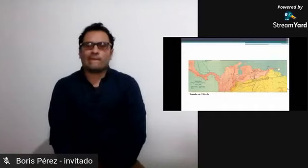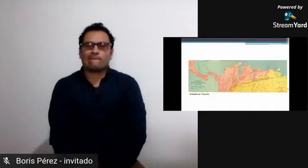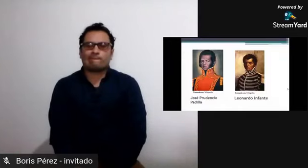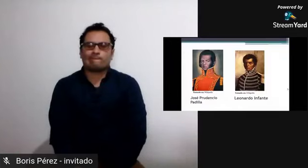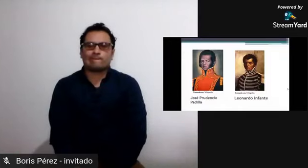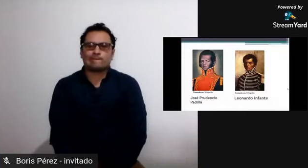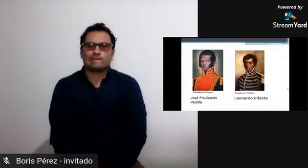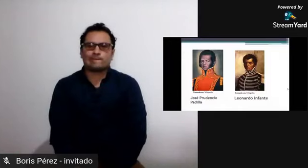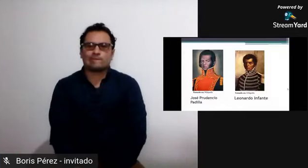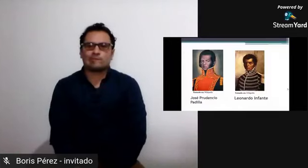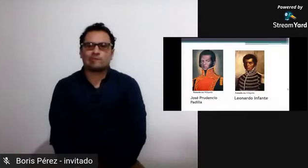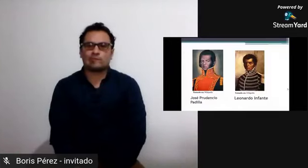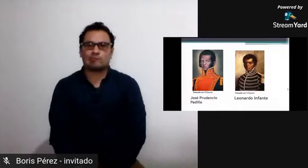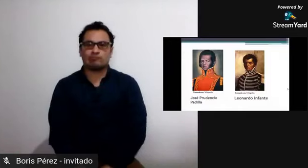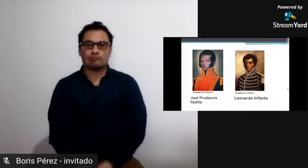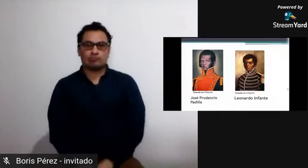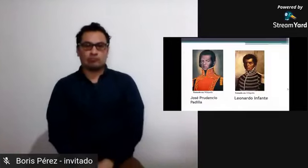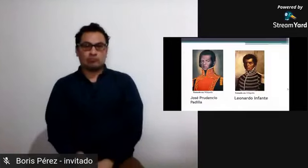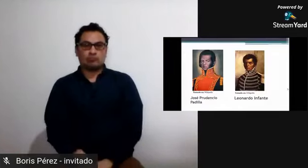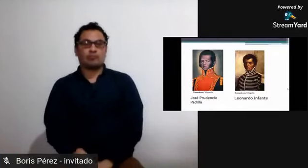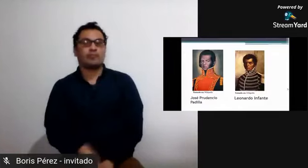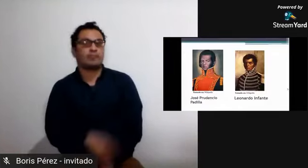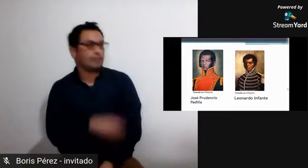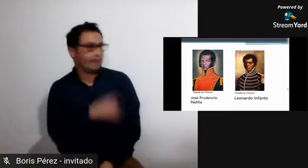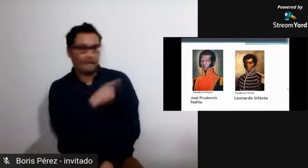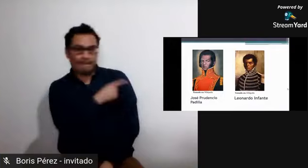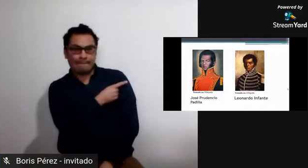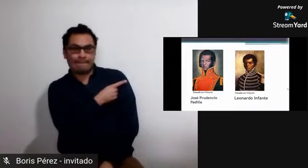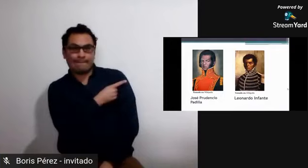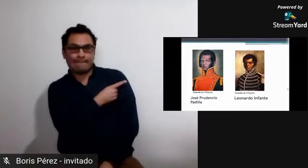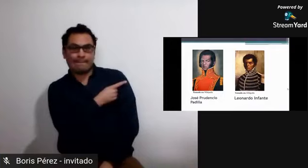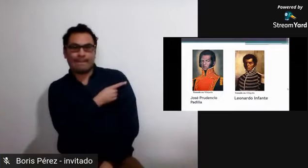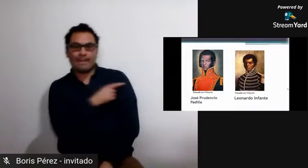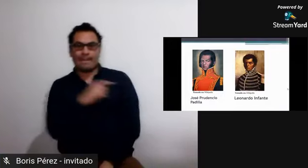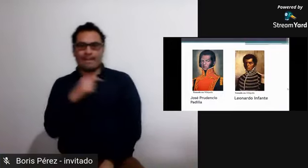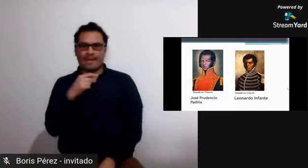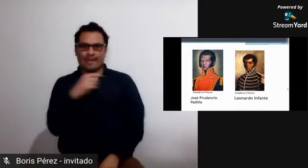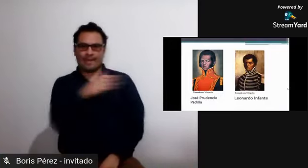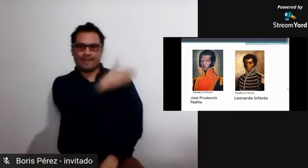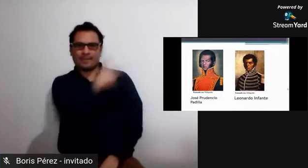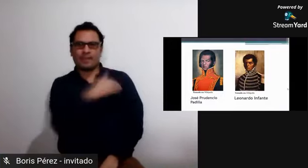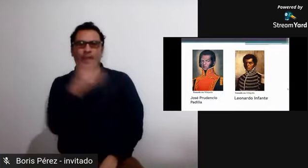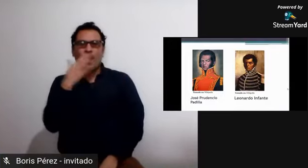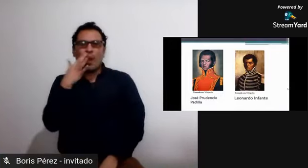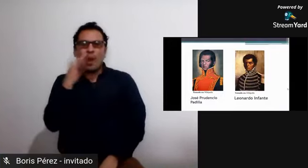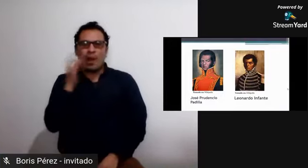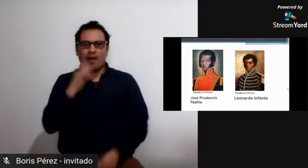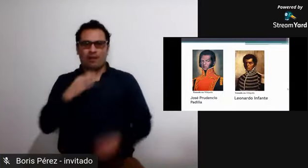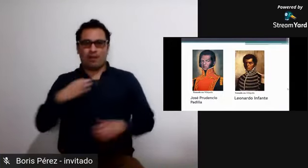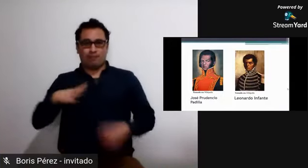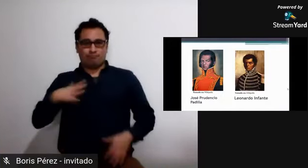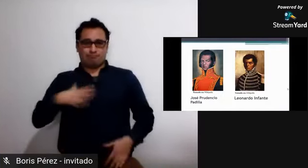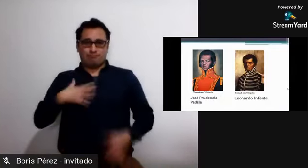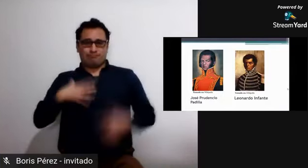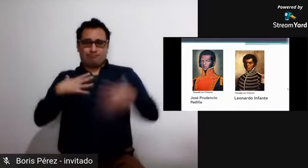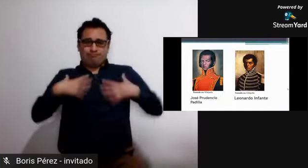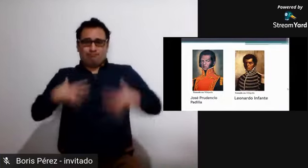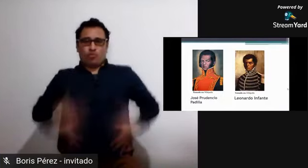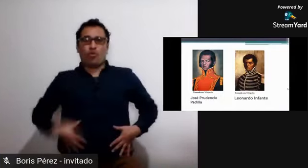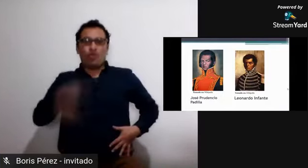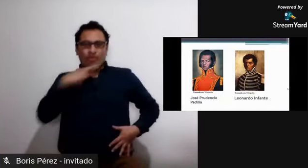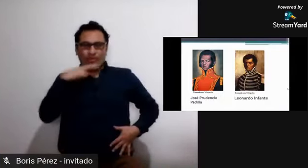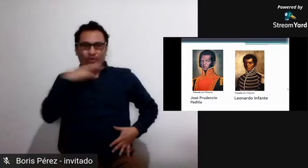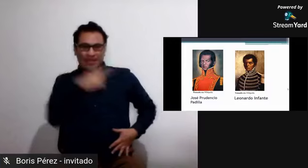y que hicieron algo a favor de la esclavitud. El primero de ellos es el que está aquí